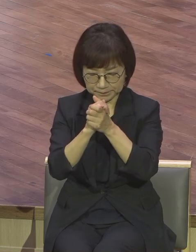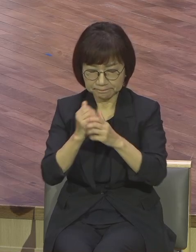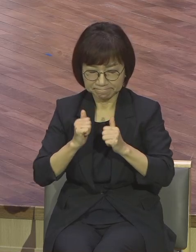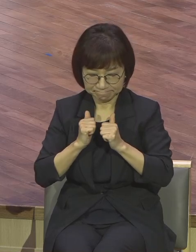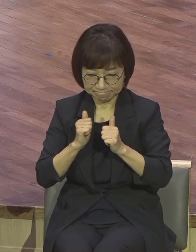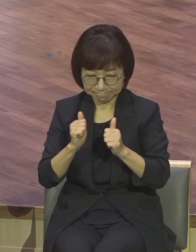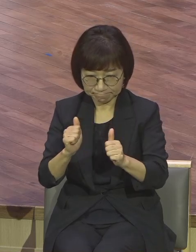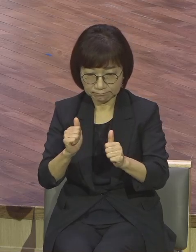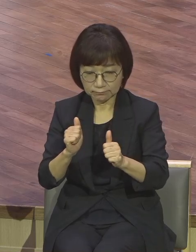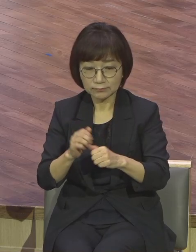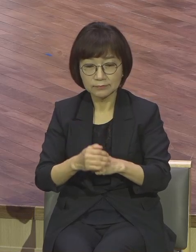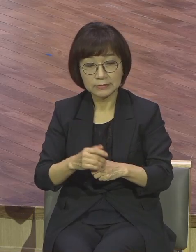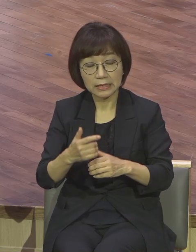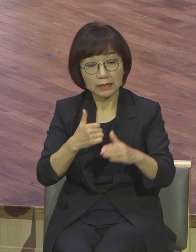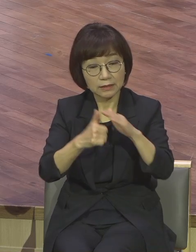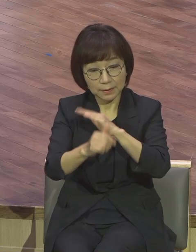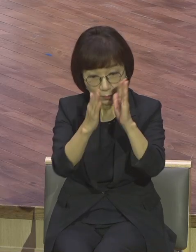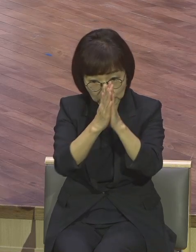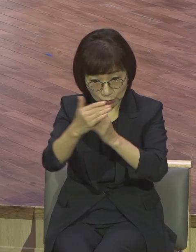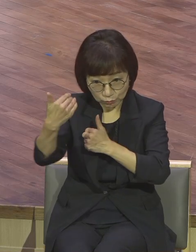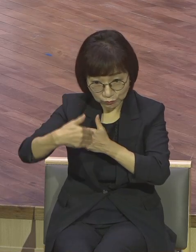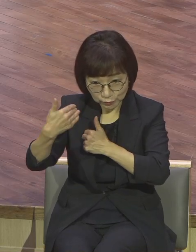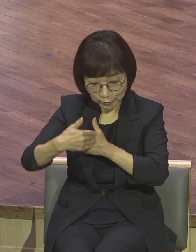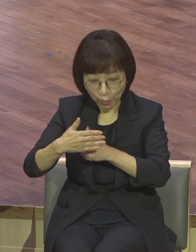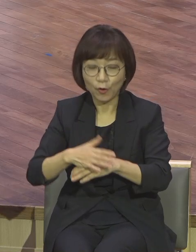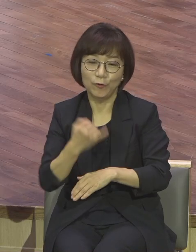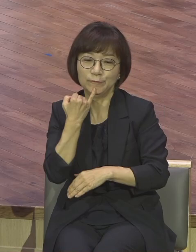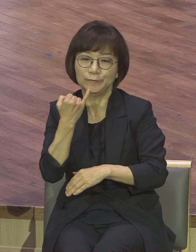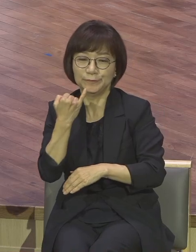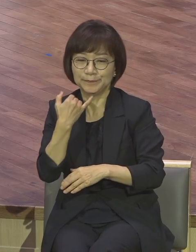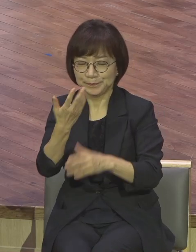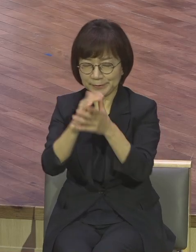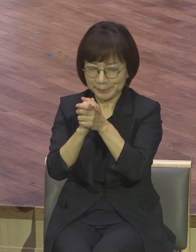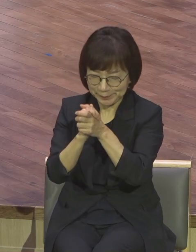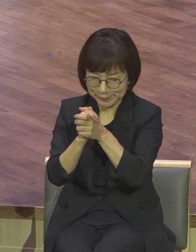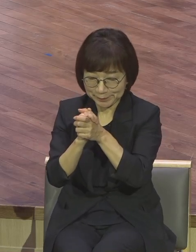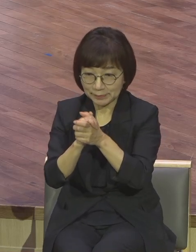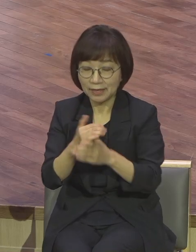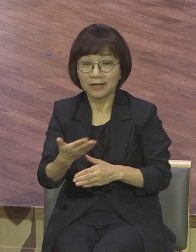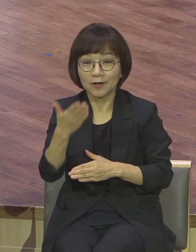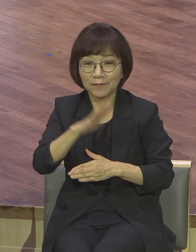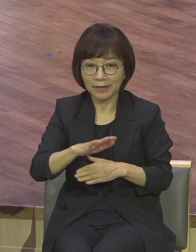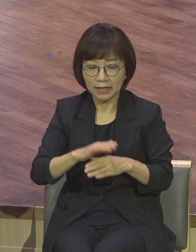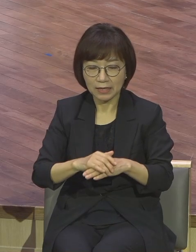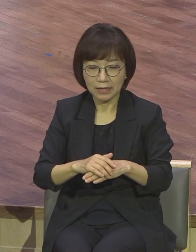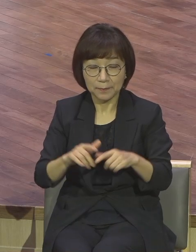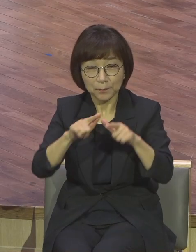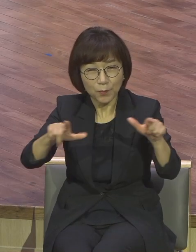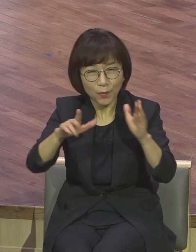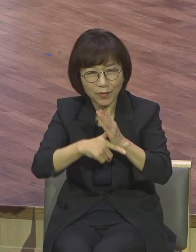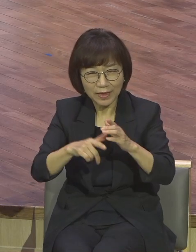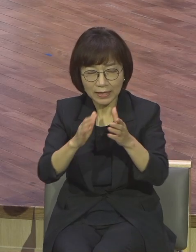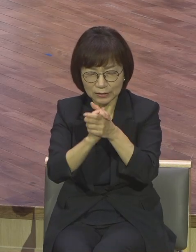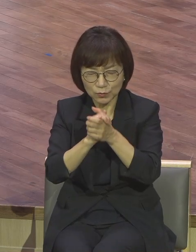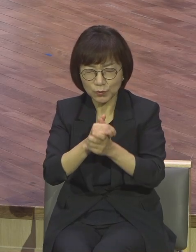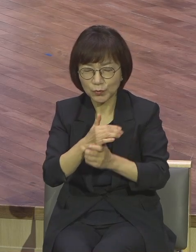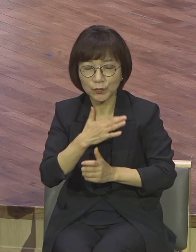기도를 생존 안 하다가 기도하는 게 이게 뭐 일주일이나 반말이 없지요 한 달 내내 걱정이지요